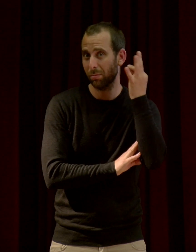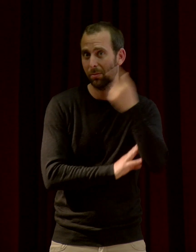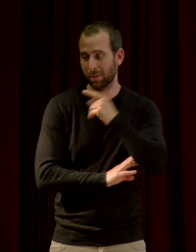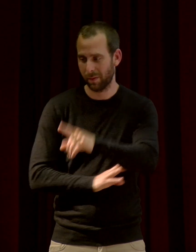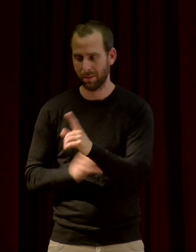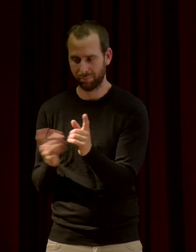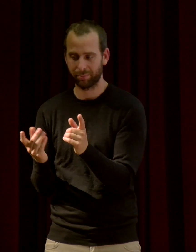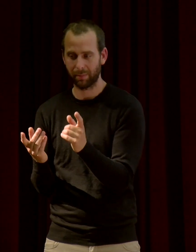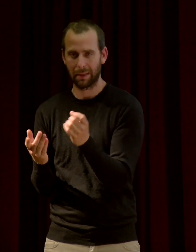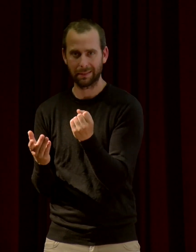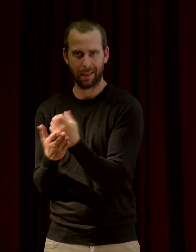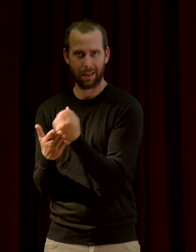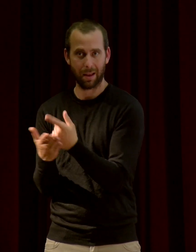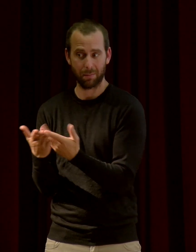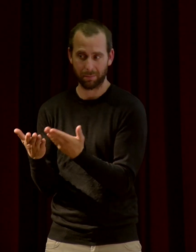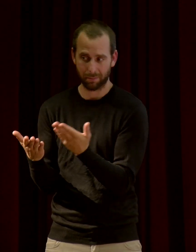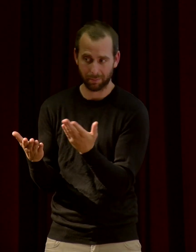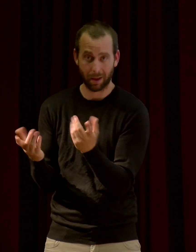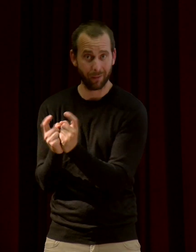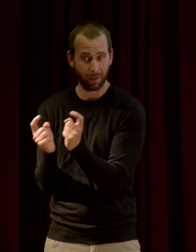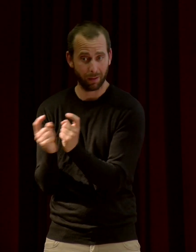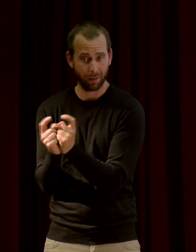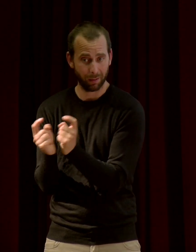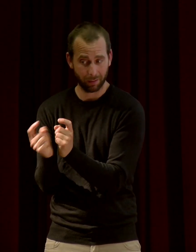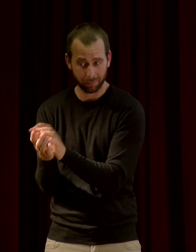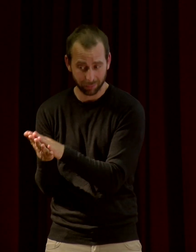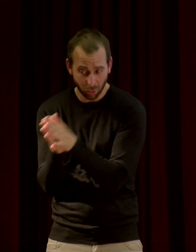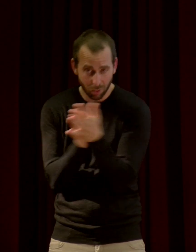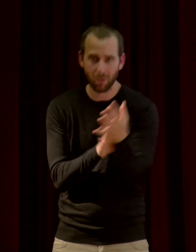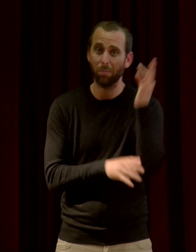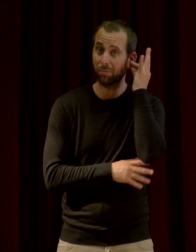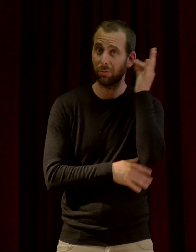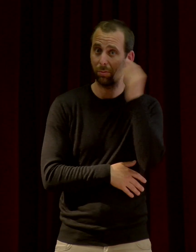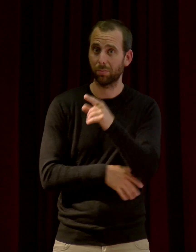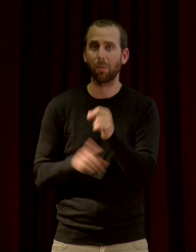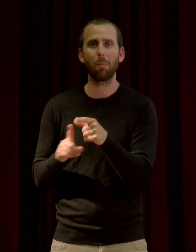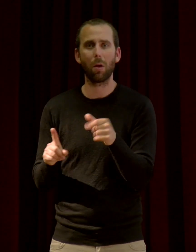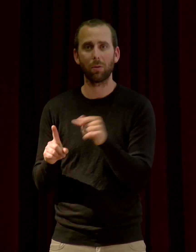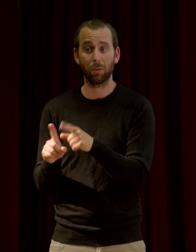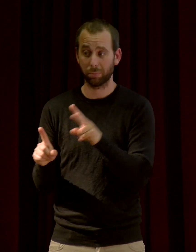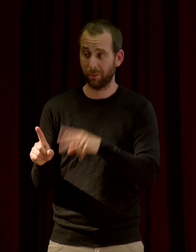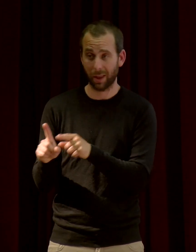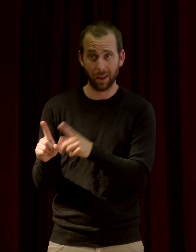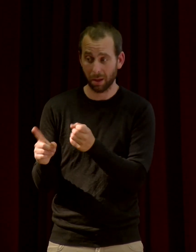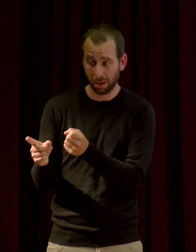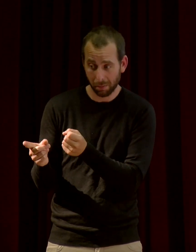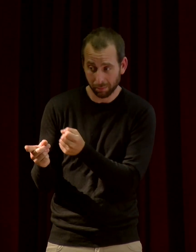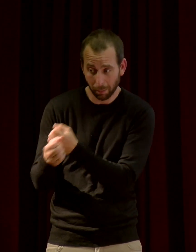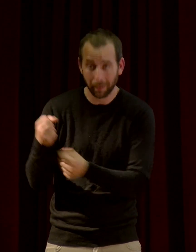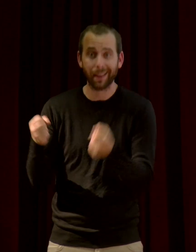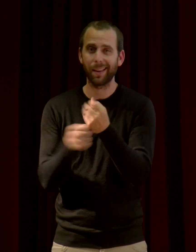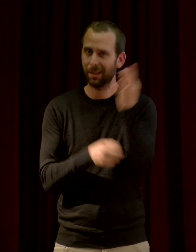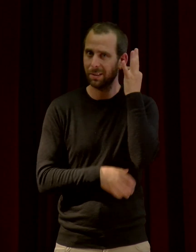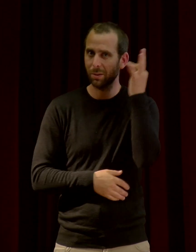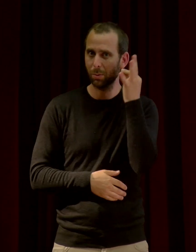qui est là un signal électrique en son, mais ce n pas du son. C'est-à que les plantes n'émettent pas de son de manière